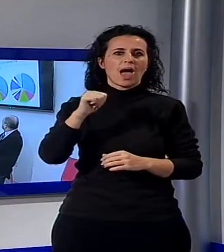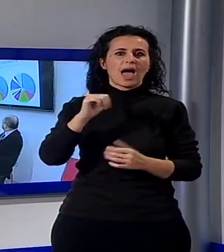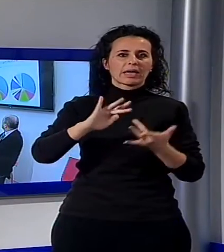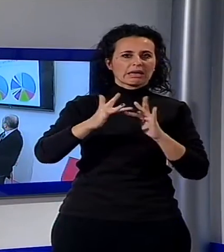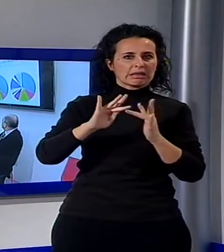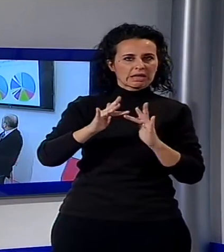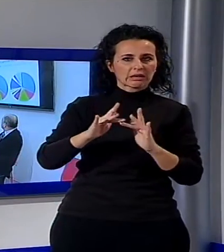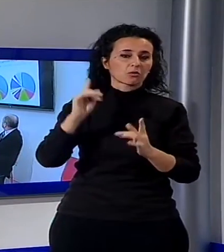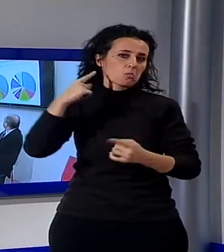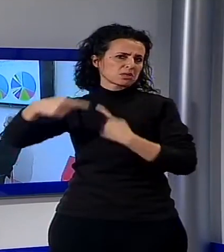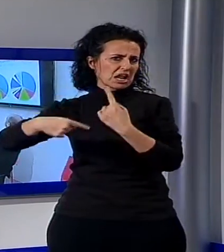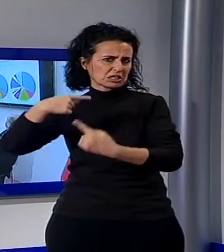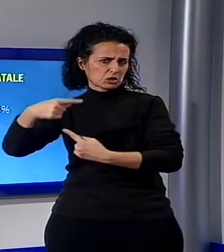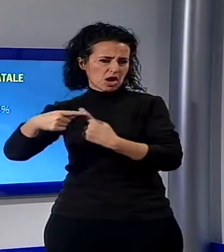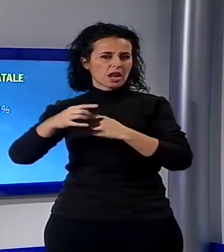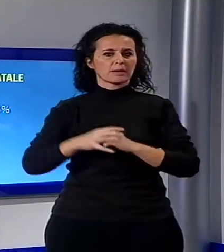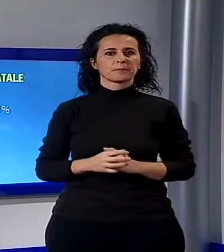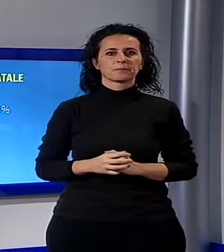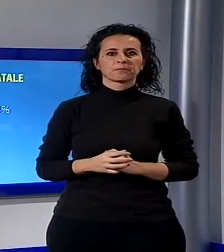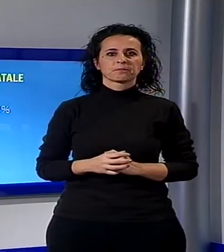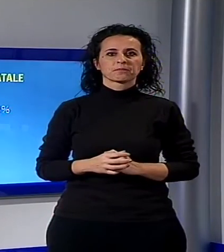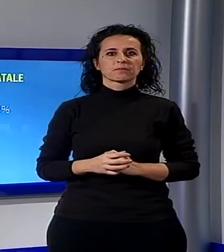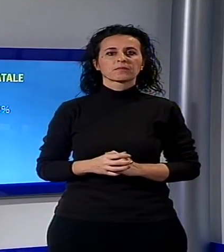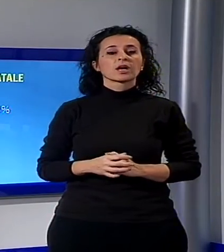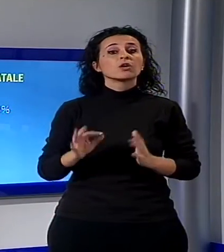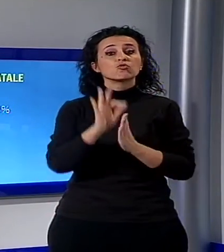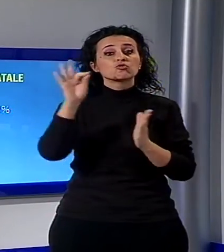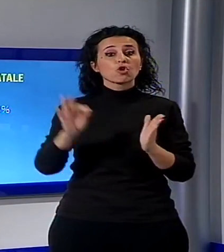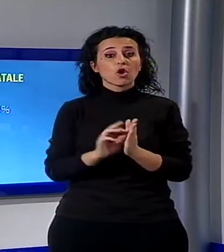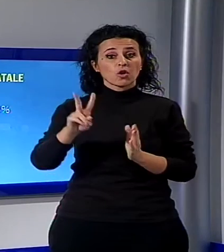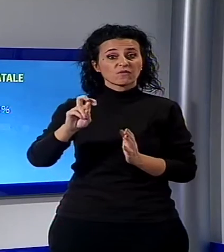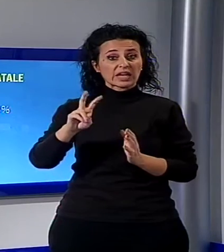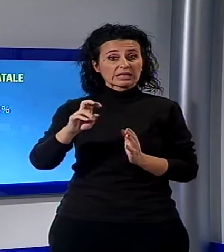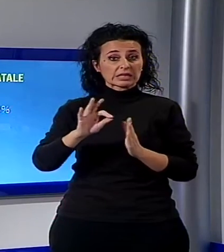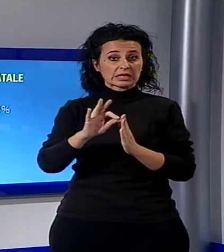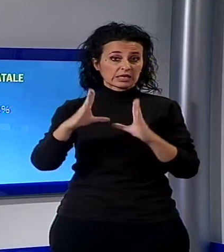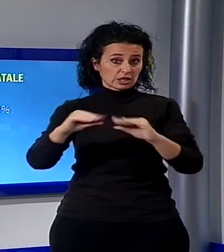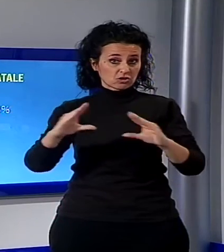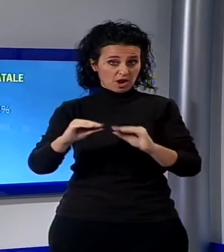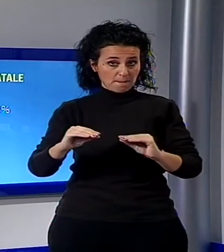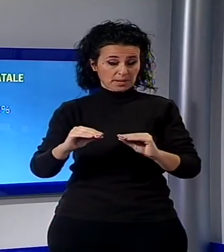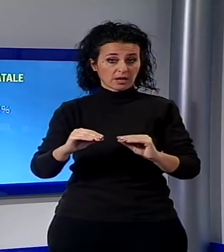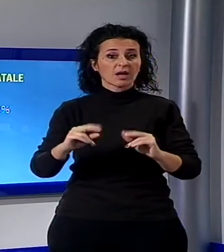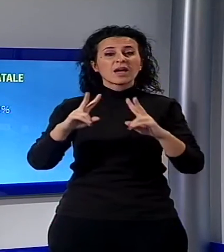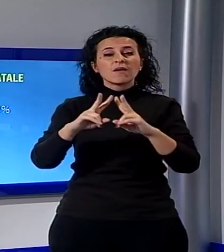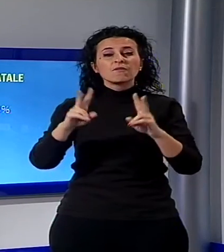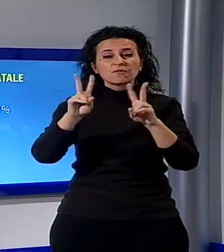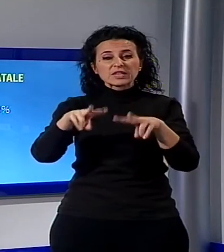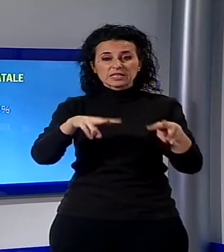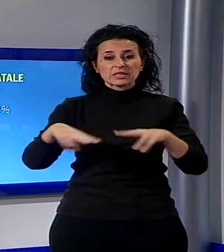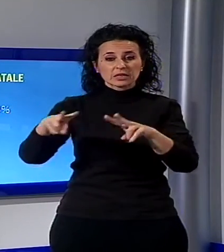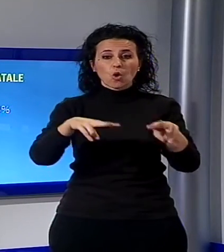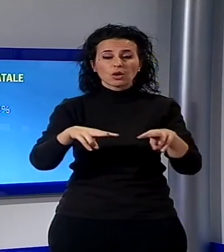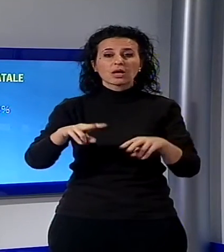tradizionale che via web e social. Al 20 dicembre, in questo 2015, i visitatori sono stati 30